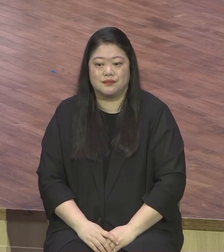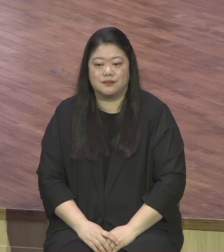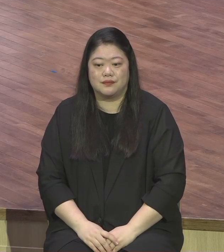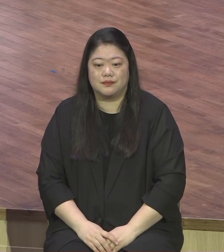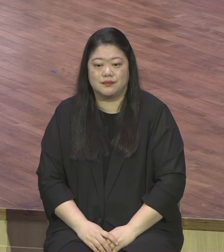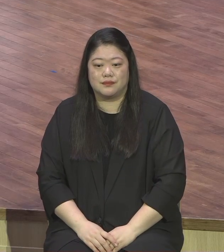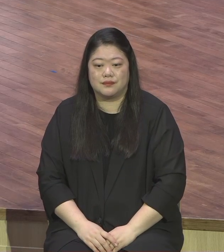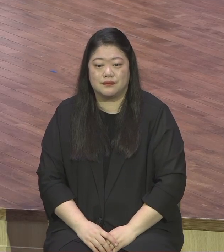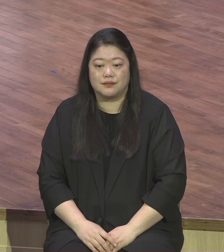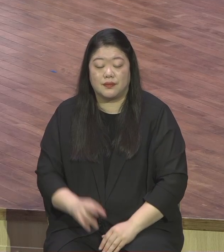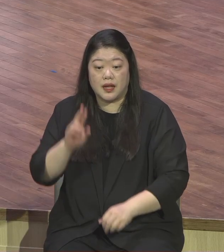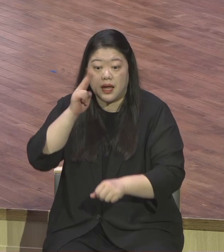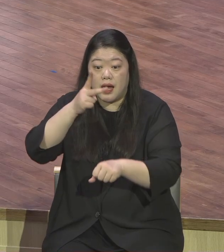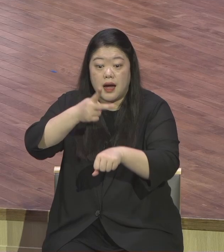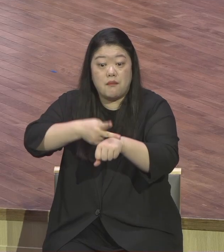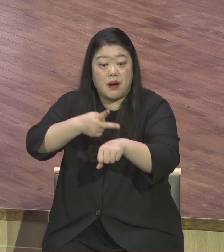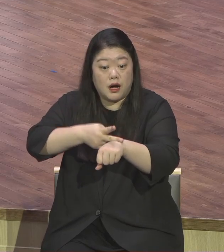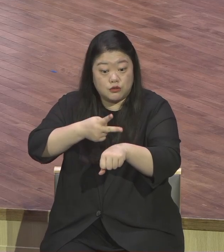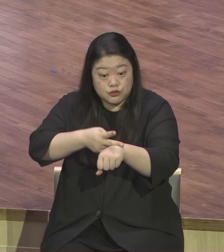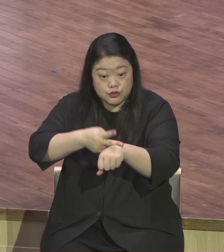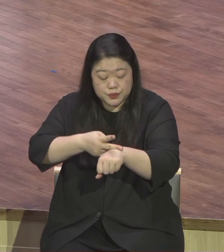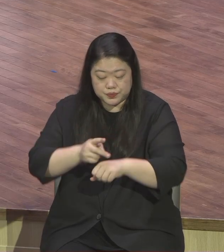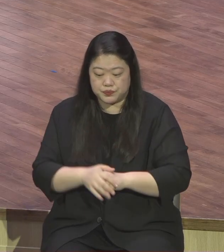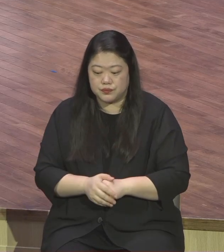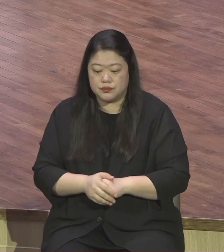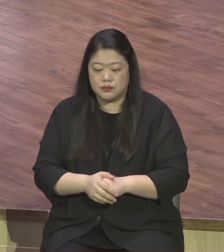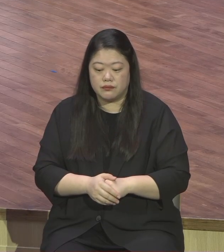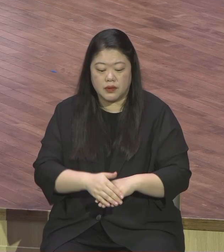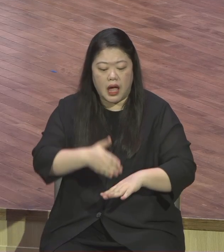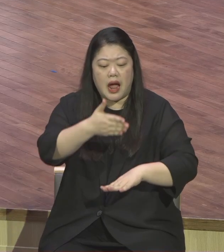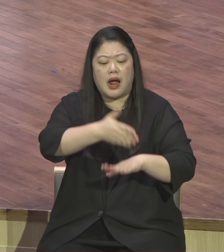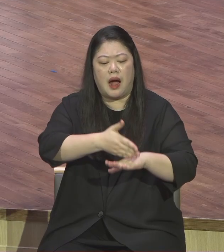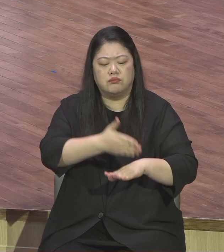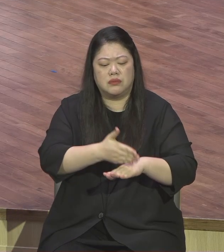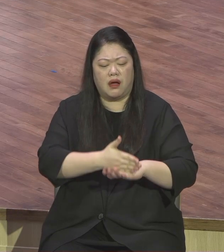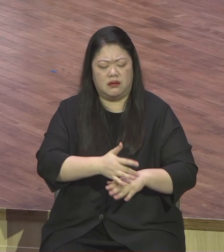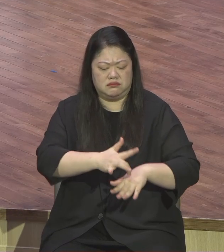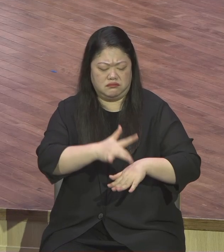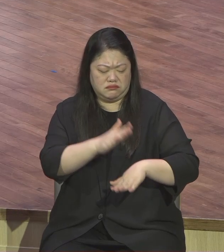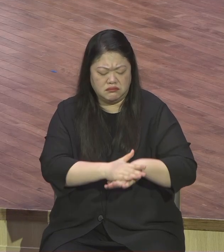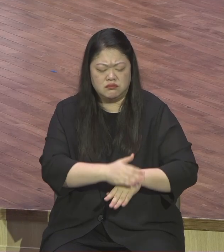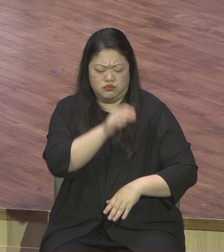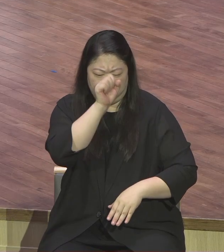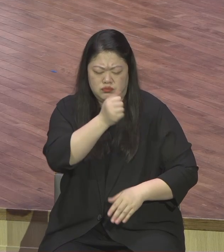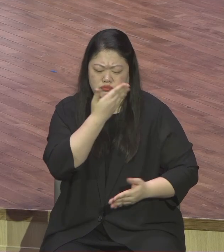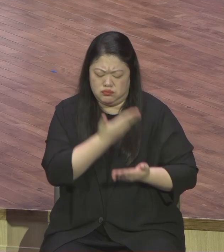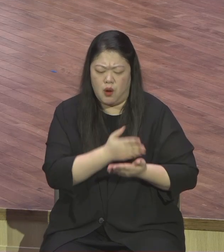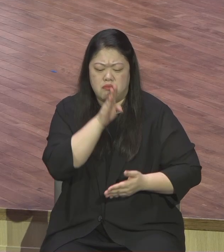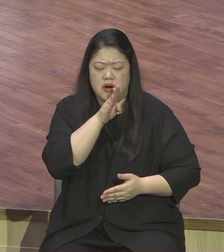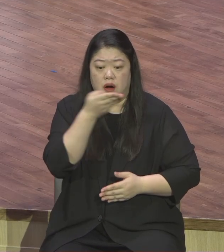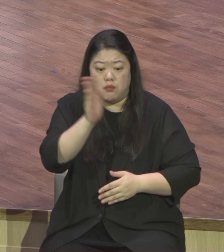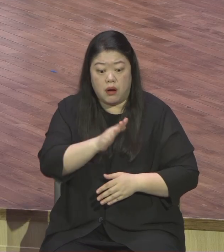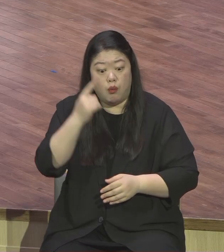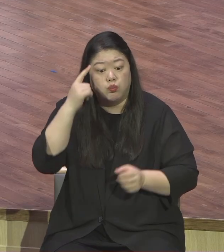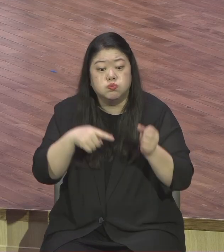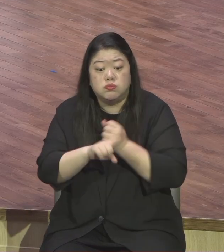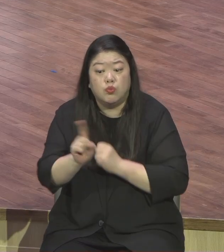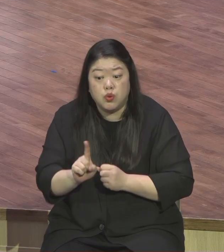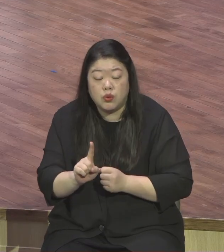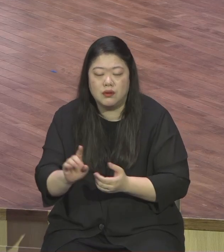뿌리가 바로 예수 그리스도라는 사실을 강조하고 있습니다 우리 인생은 그리스도 예수를